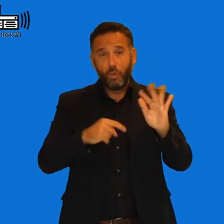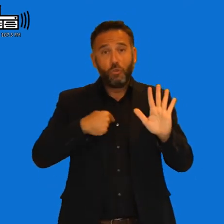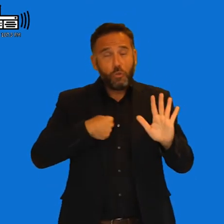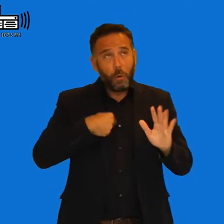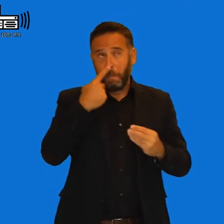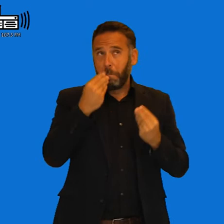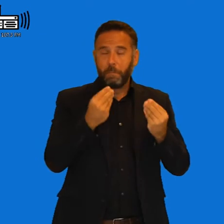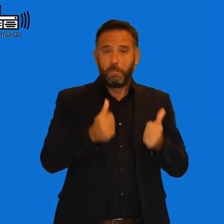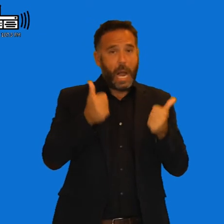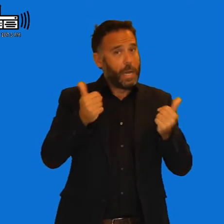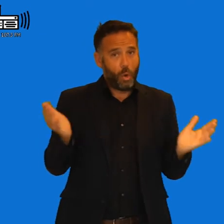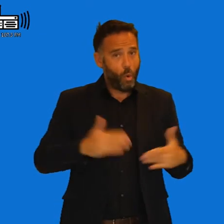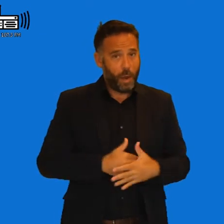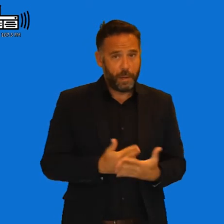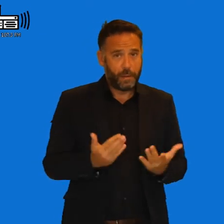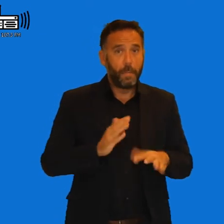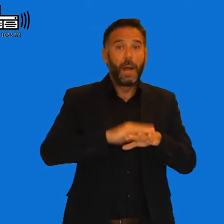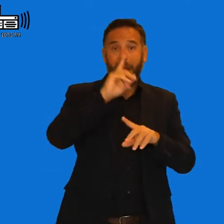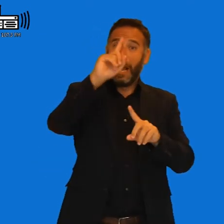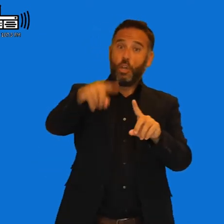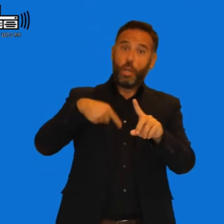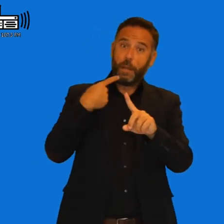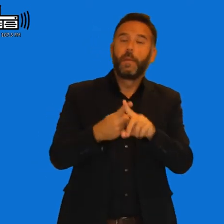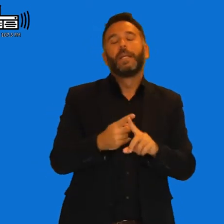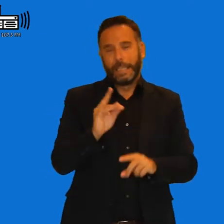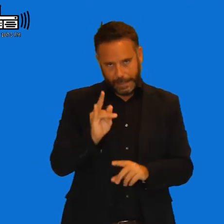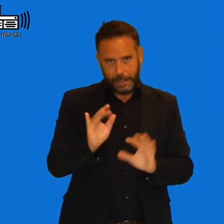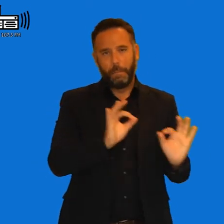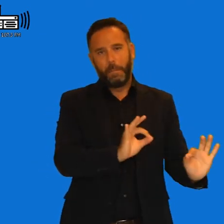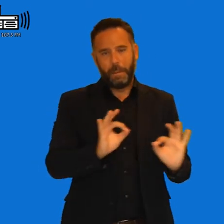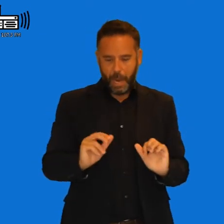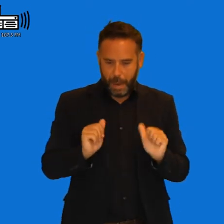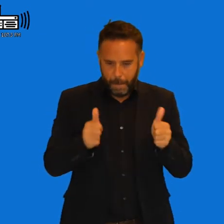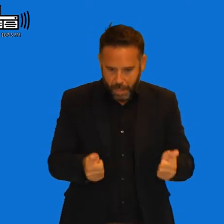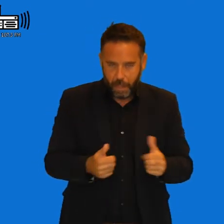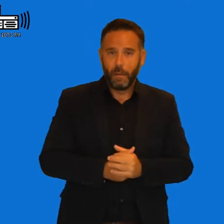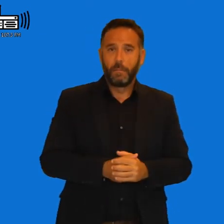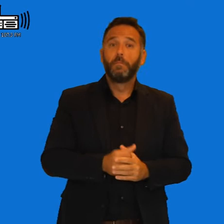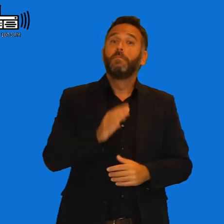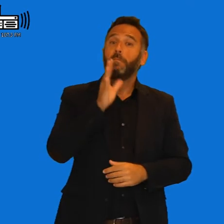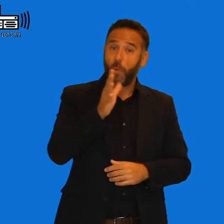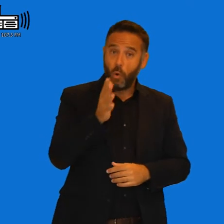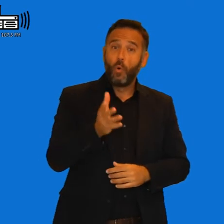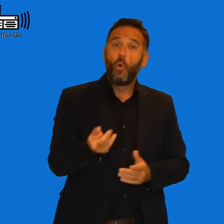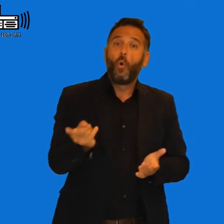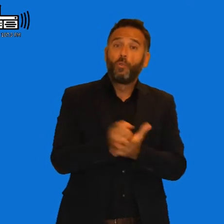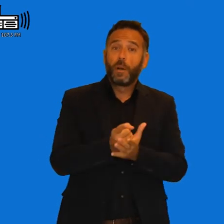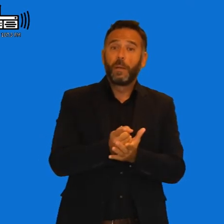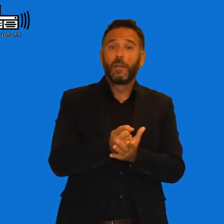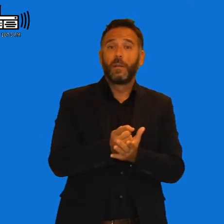suene, ¿No? ya para el curso que viene, pues habrá que empezar a preparar. Y, bueno, sí que es verdad que volvemos a repetir